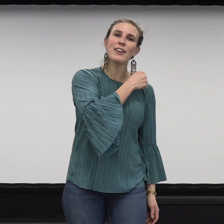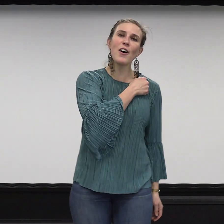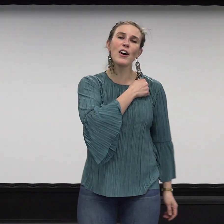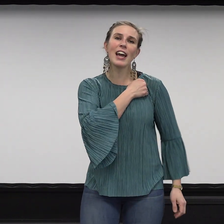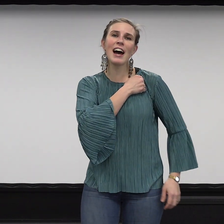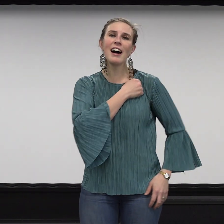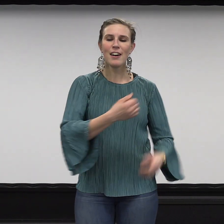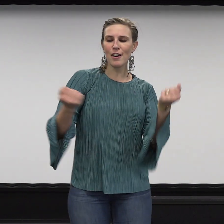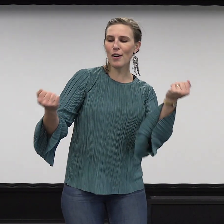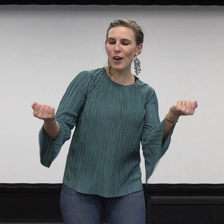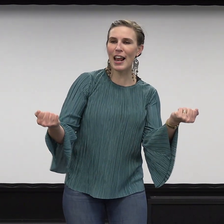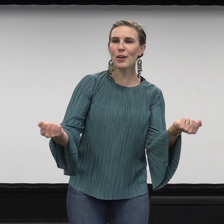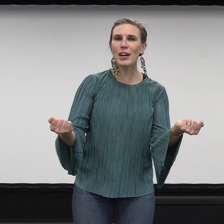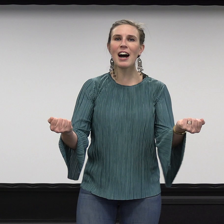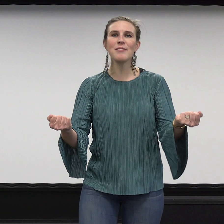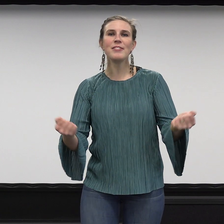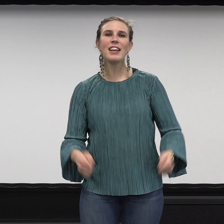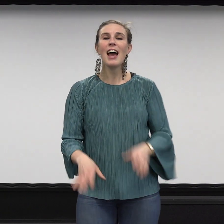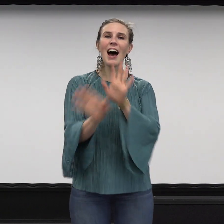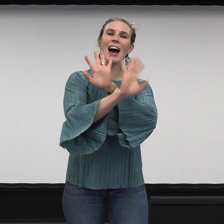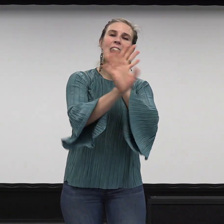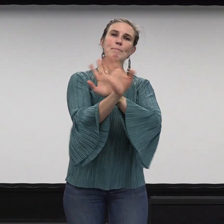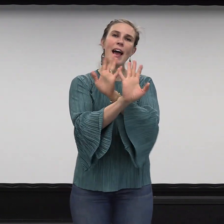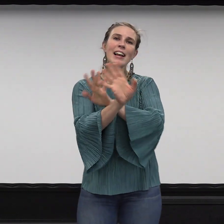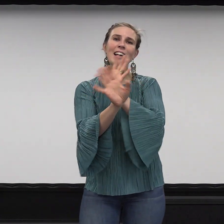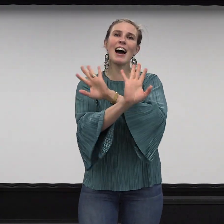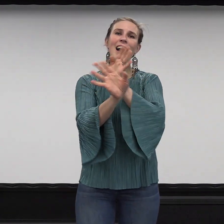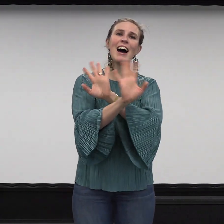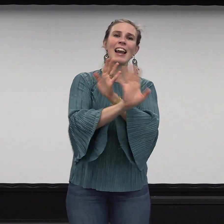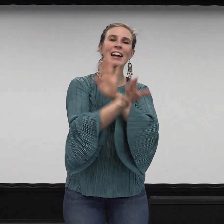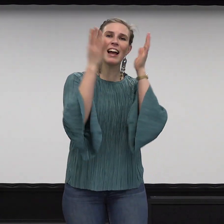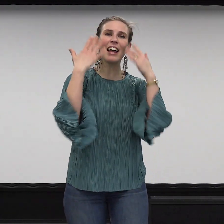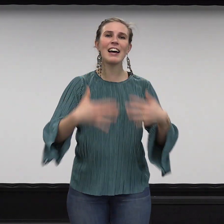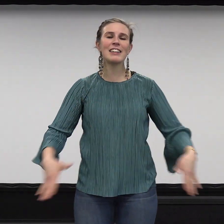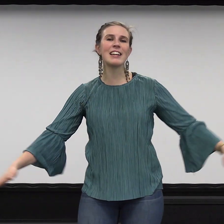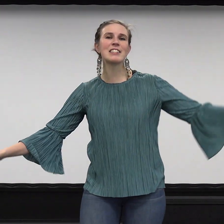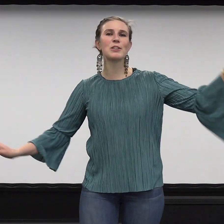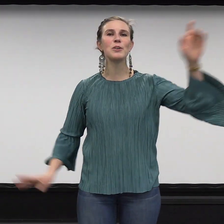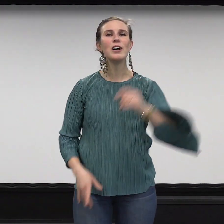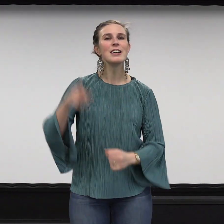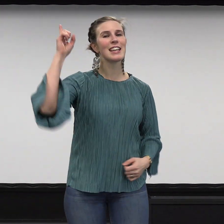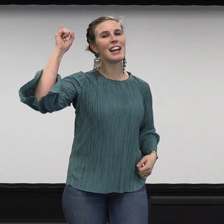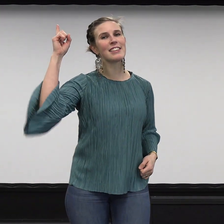rohkea, ole luja, älä pelkää, äläkä lannistu. Sillä